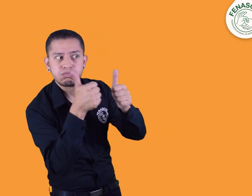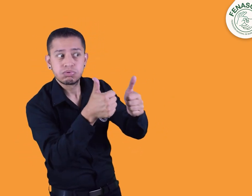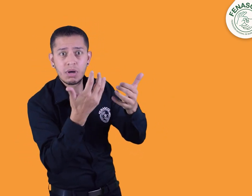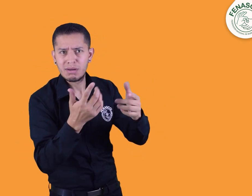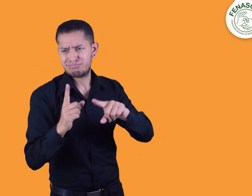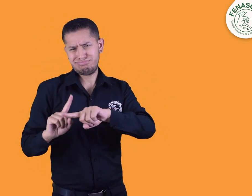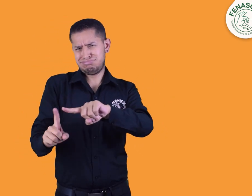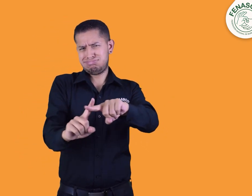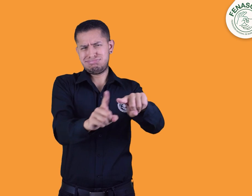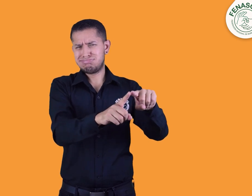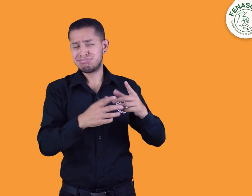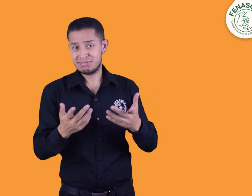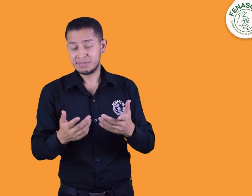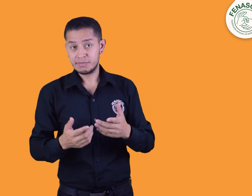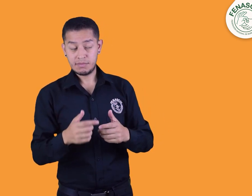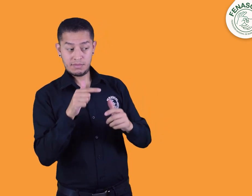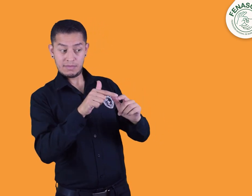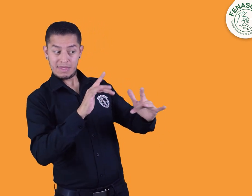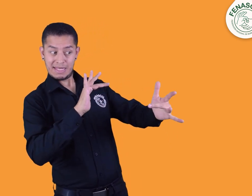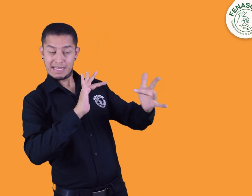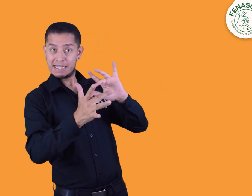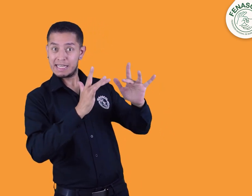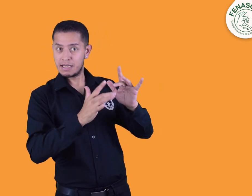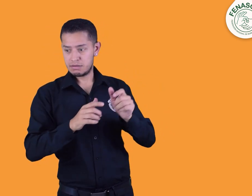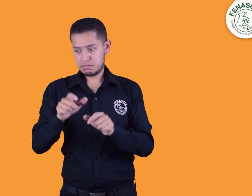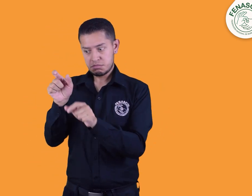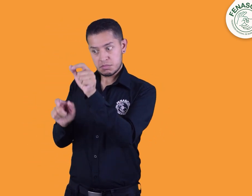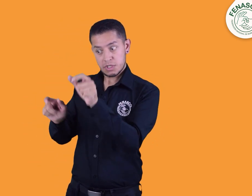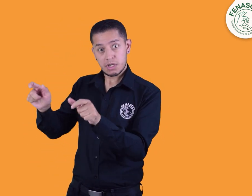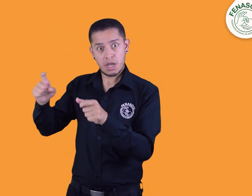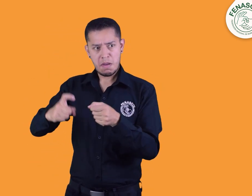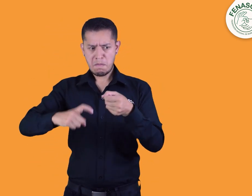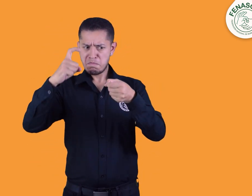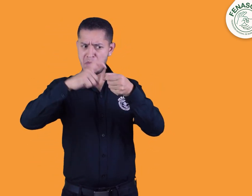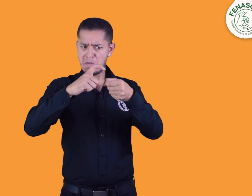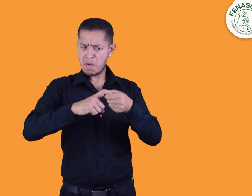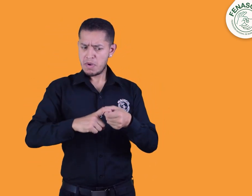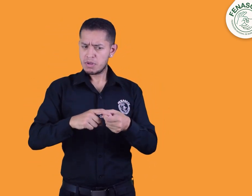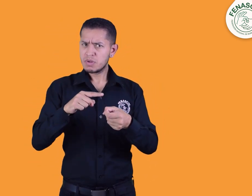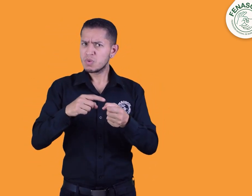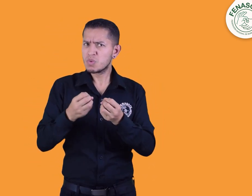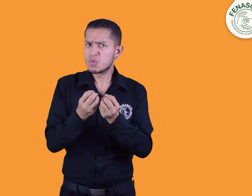Además, durante este periodo atendió el siguiente número de registros de nuevos usuarios.